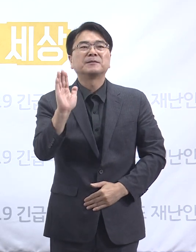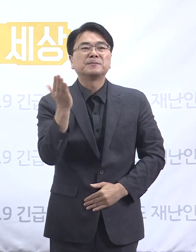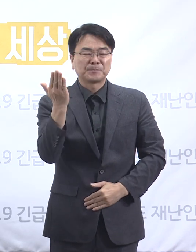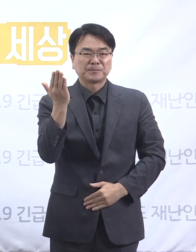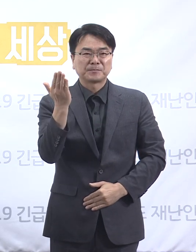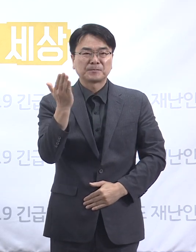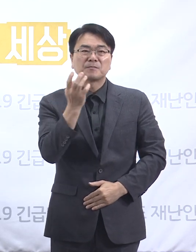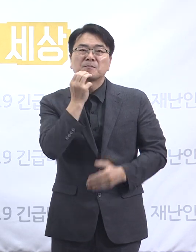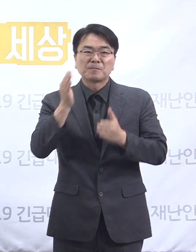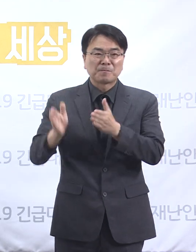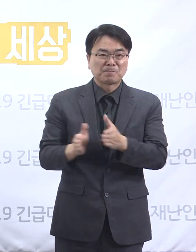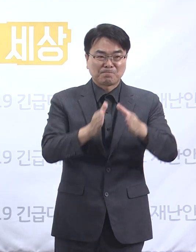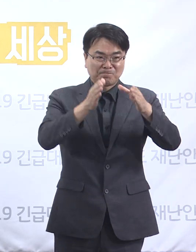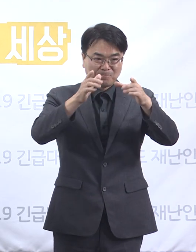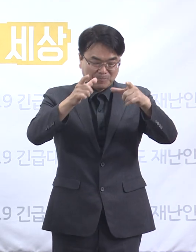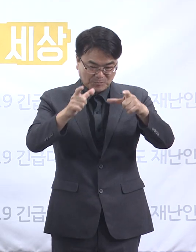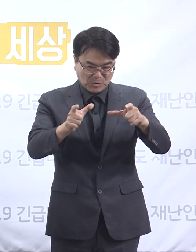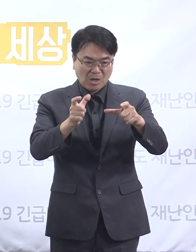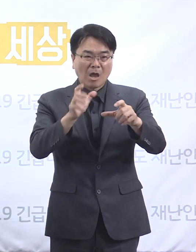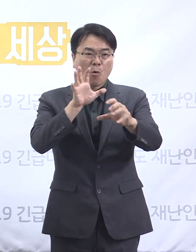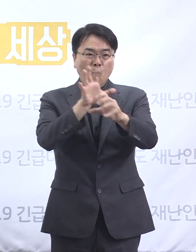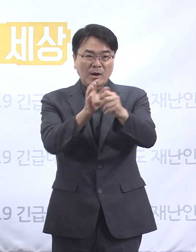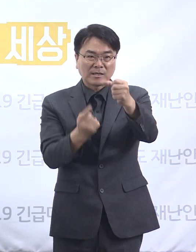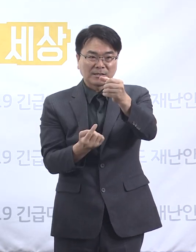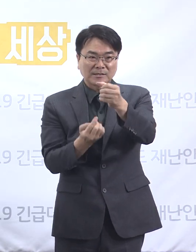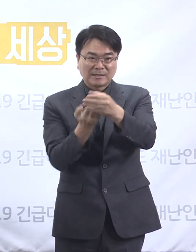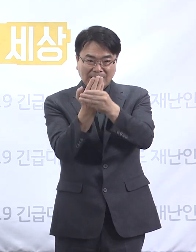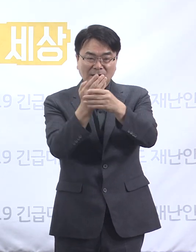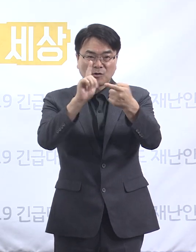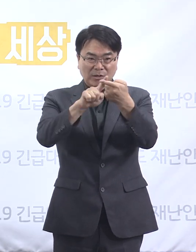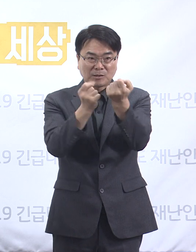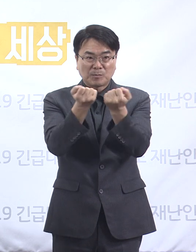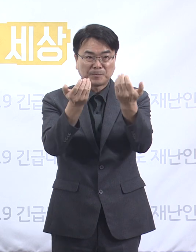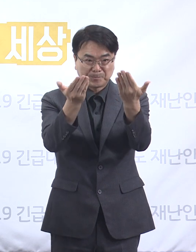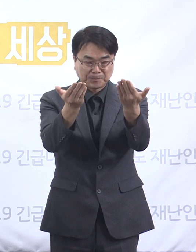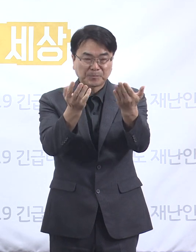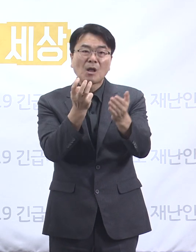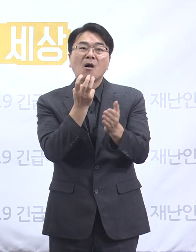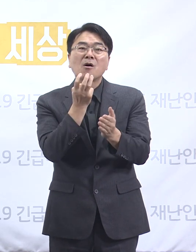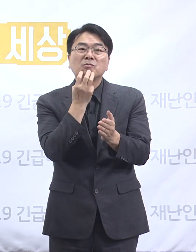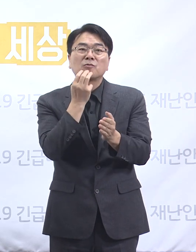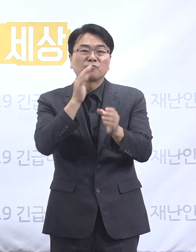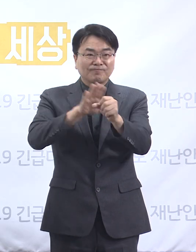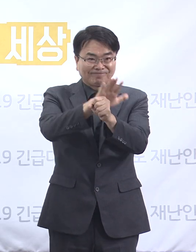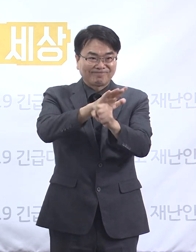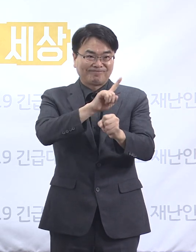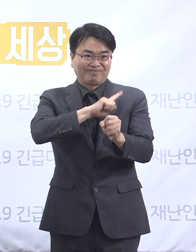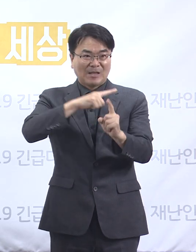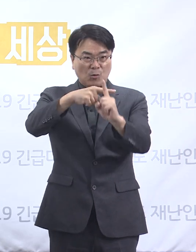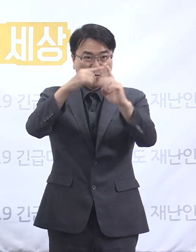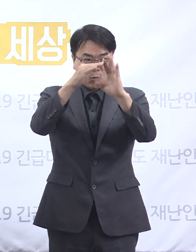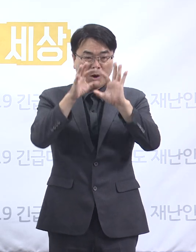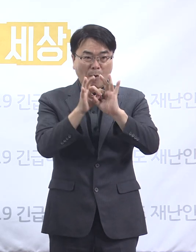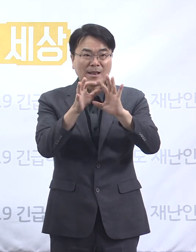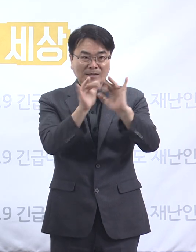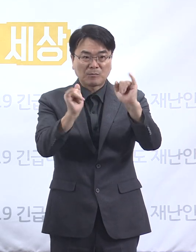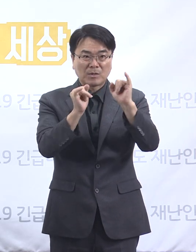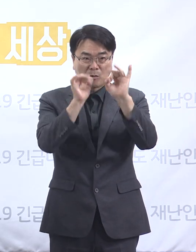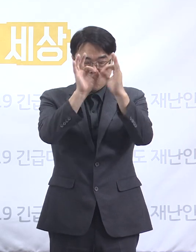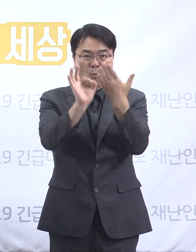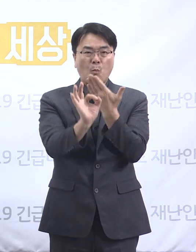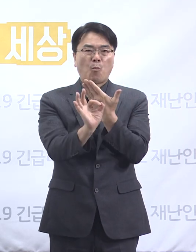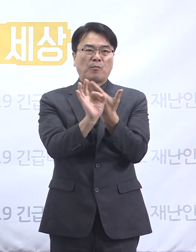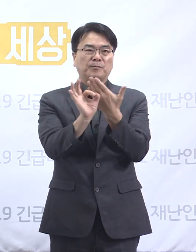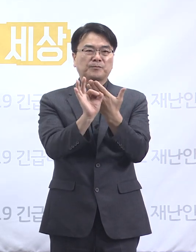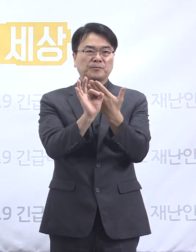도내 주요 확진 상황에 대해 말씀드리겠습니다. 먼저 서울 성북구 사랑제일교회 관련 도내 확진 상황입니다. 8월